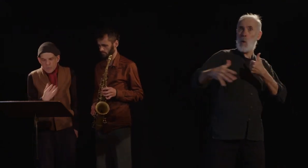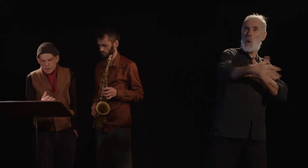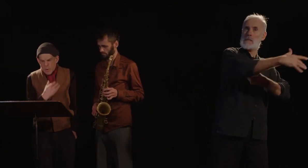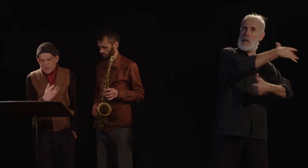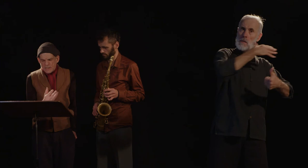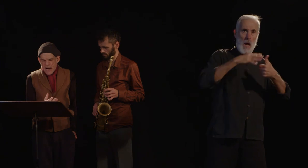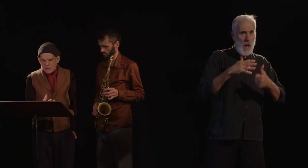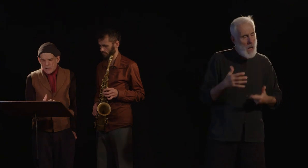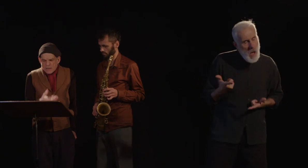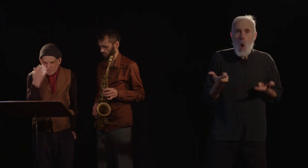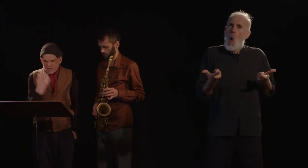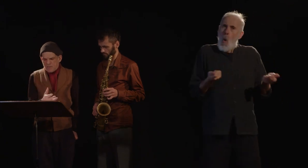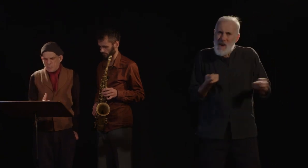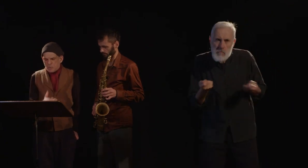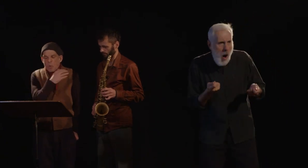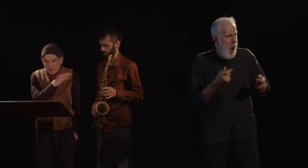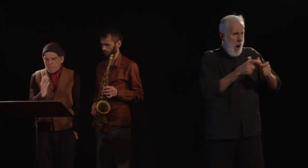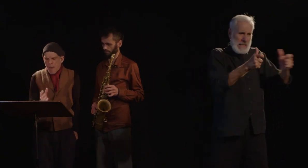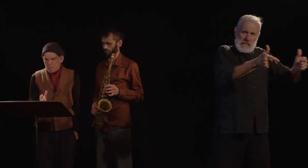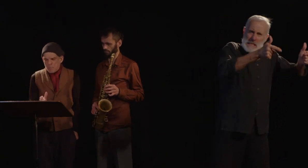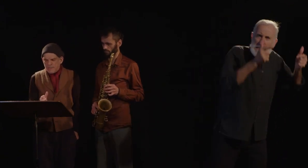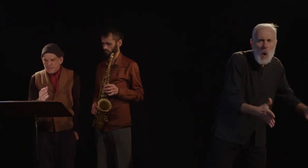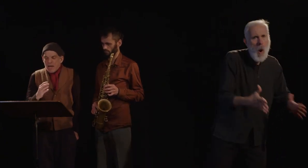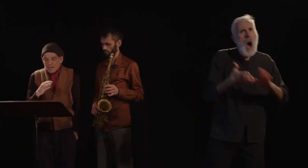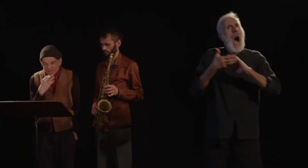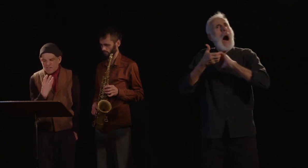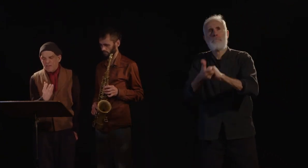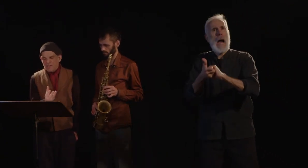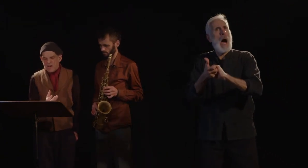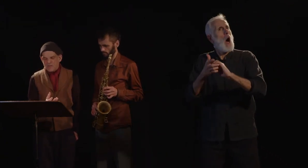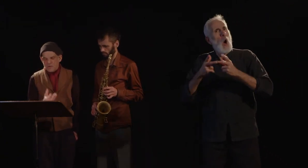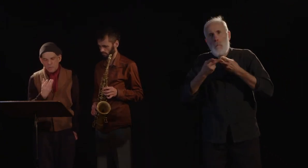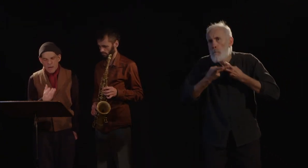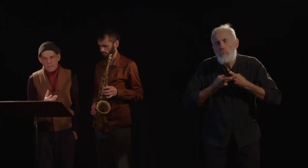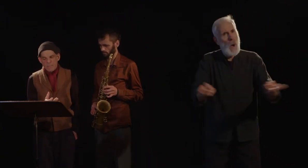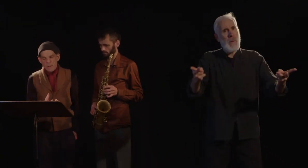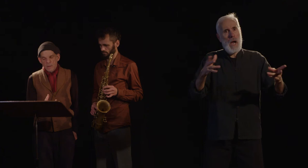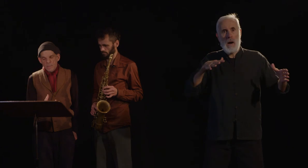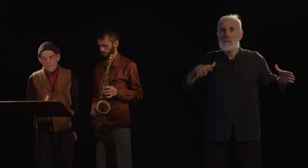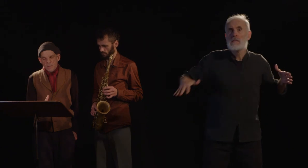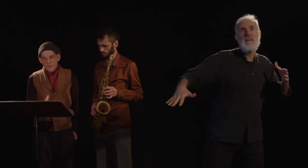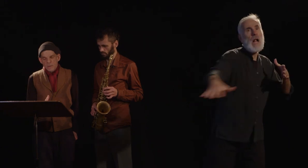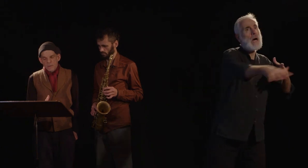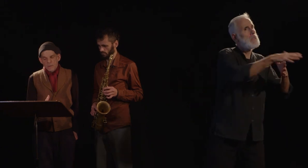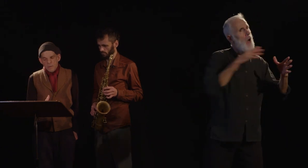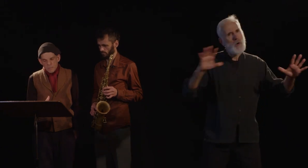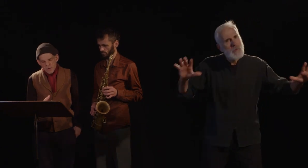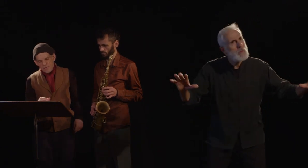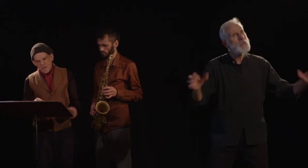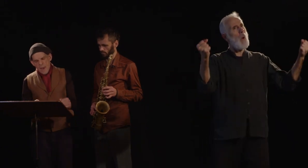gouvernement légal, les institutions, la paix publique, la civilisation même. Vous avez fait